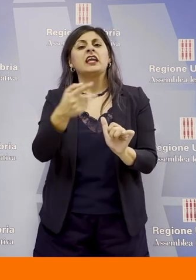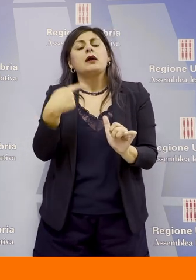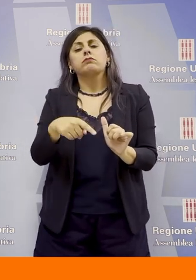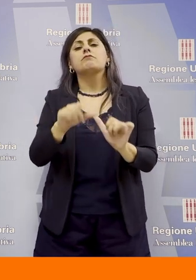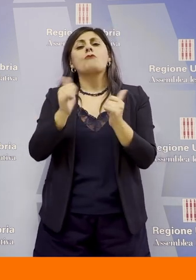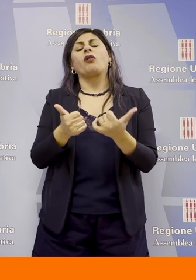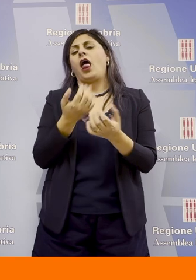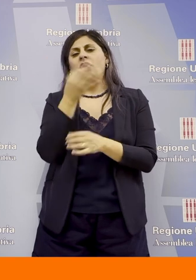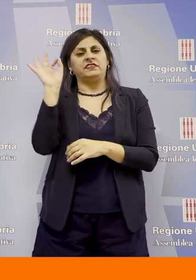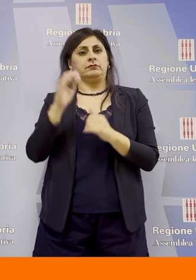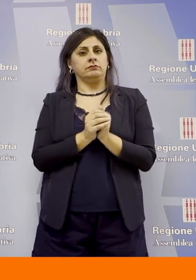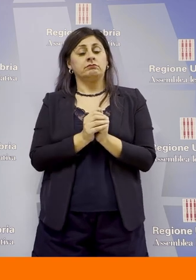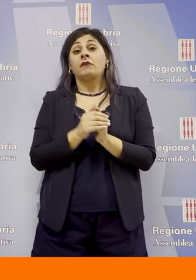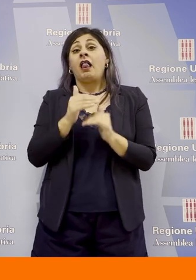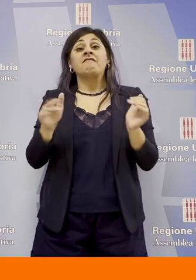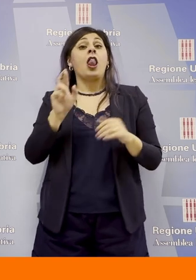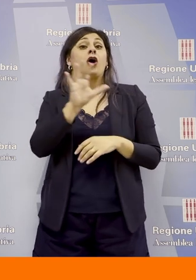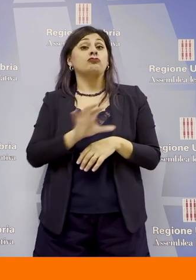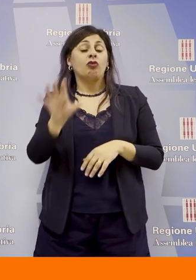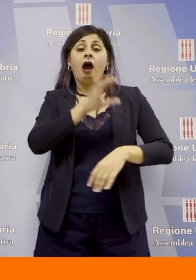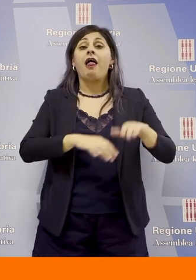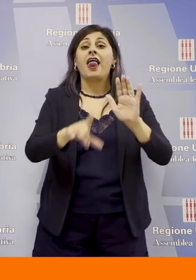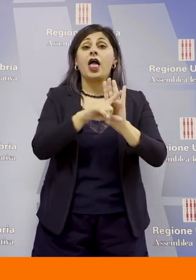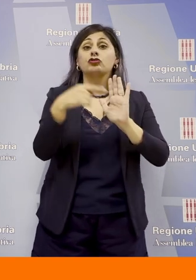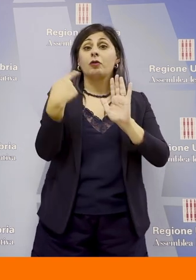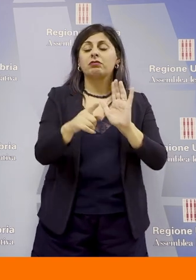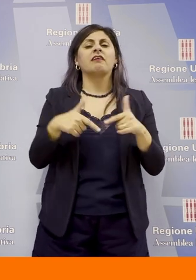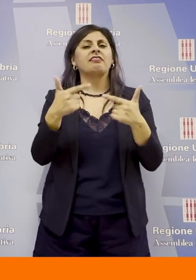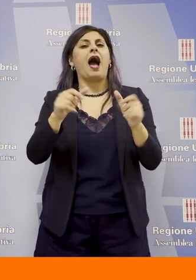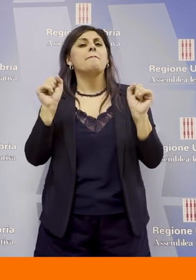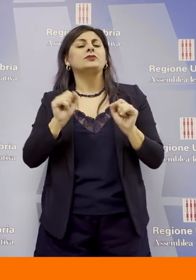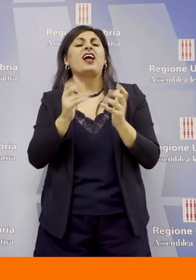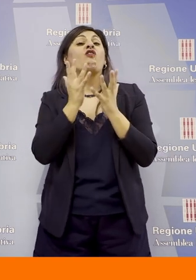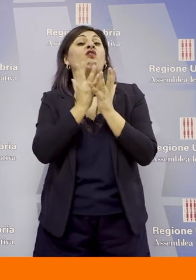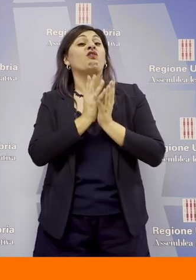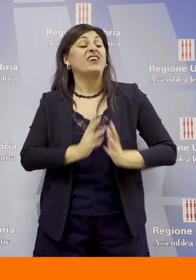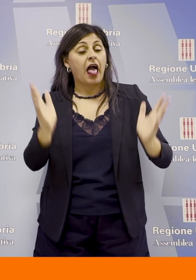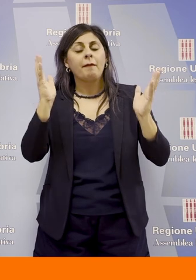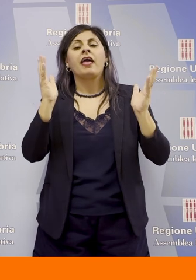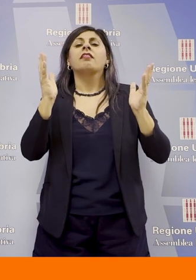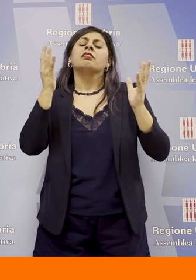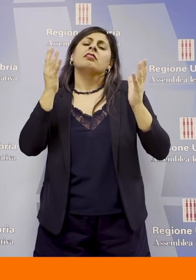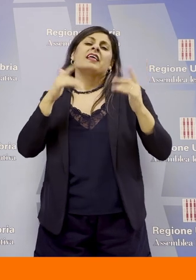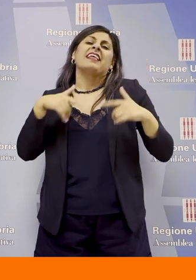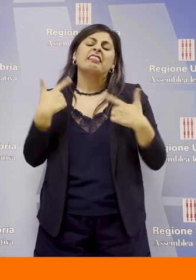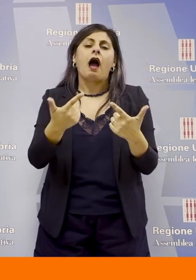virtuoso a livello regionale questa legge permetterà finalmente di mettere in condizione anche chi